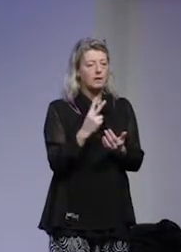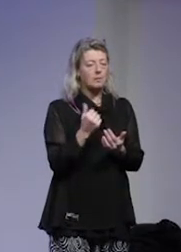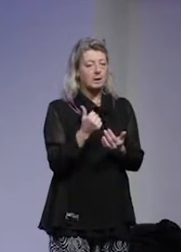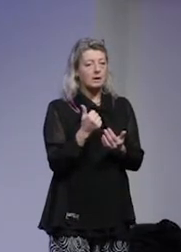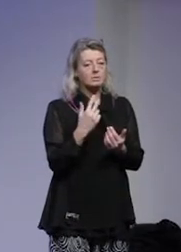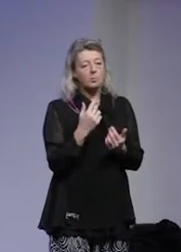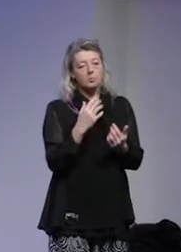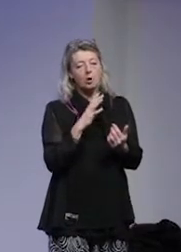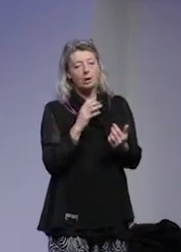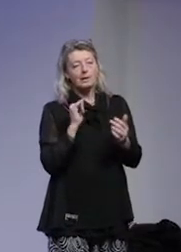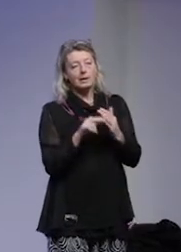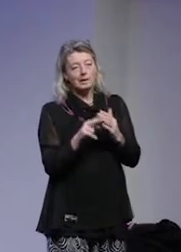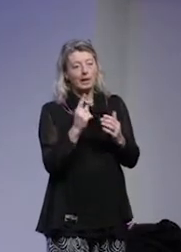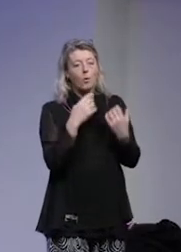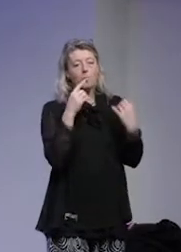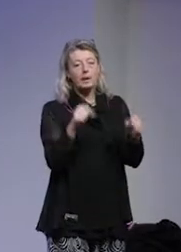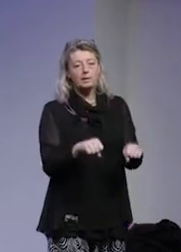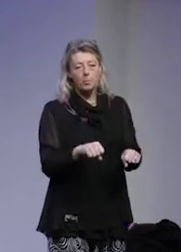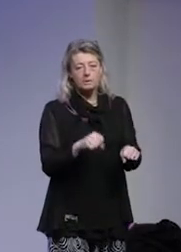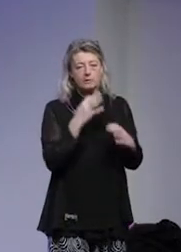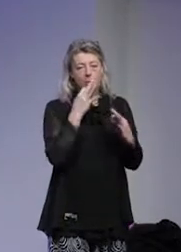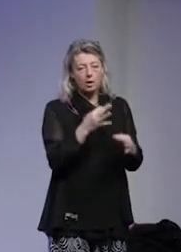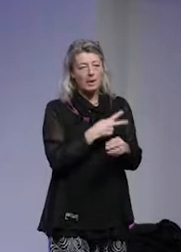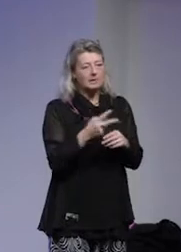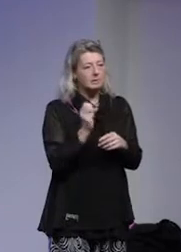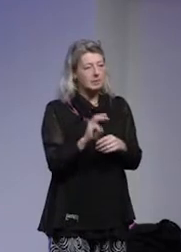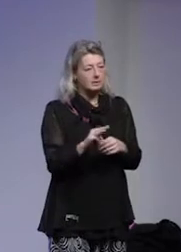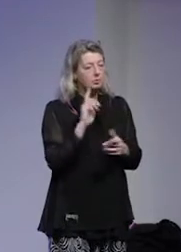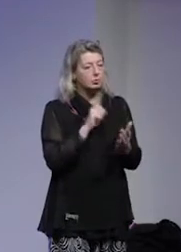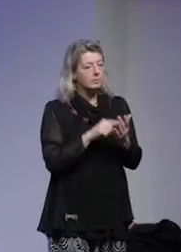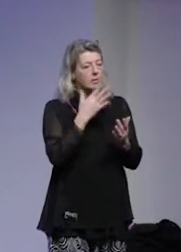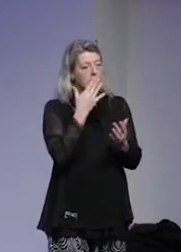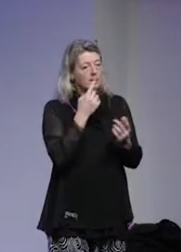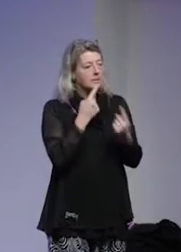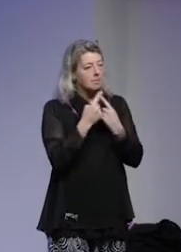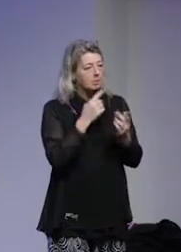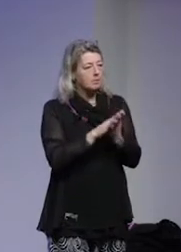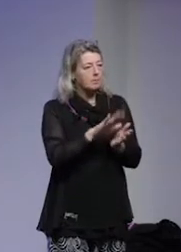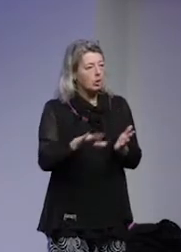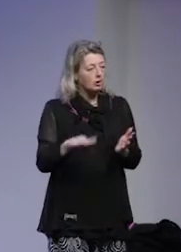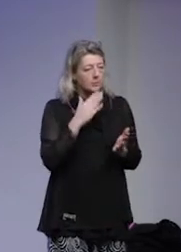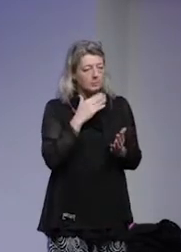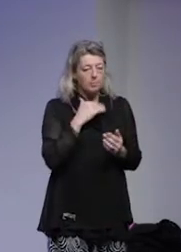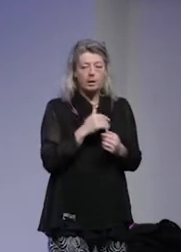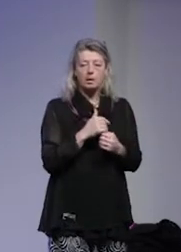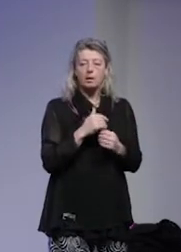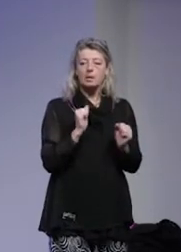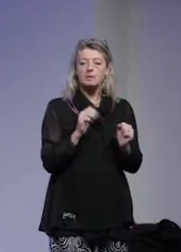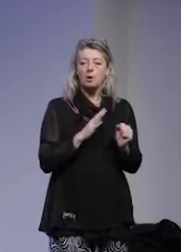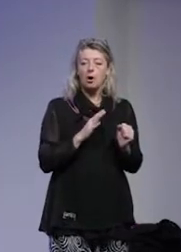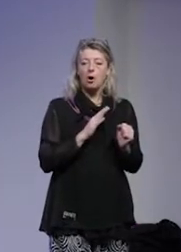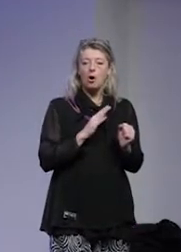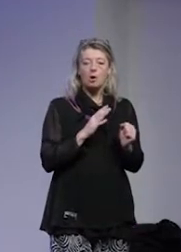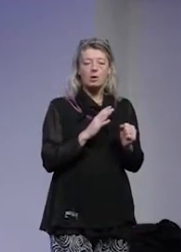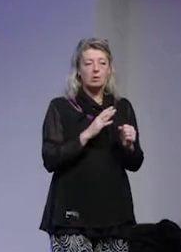in våldsbejakande extremism som en obligatorisk fråga att föra samtal kring med barnen. Att man ska föra in